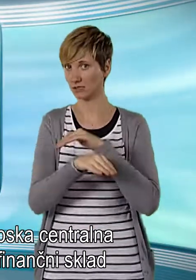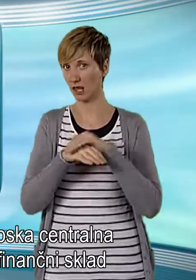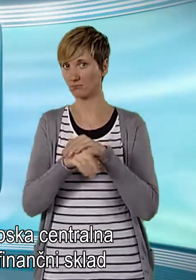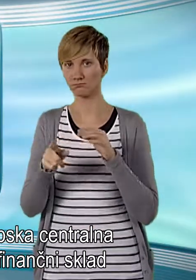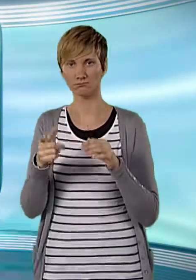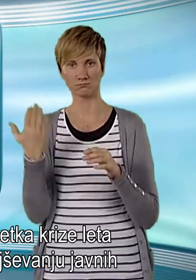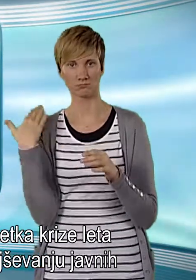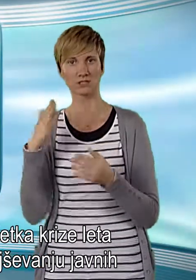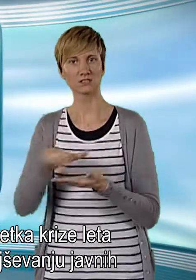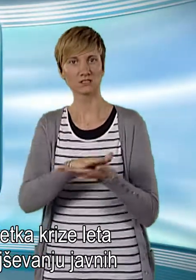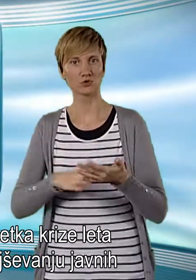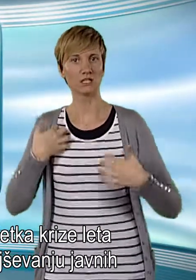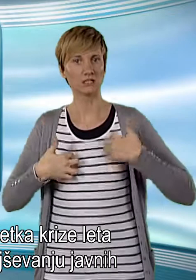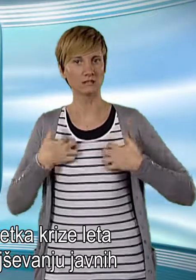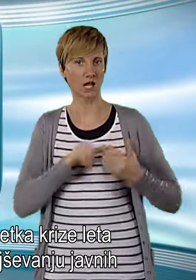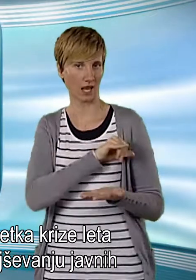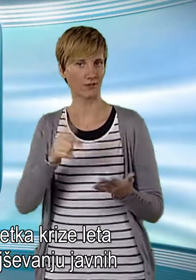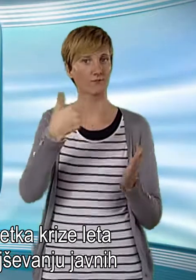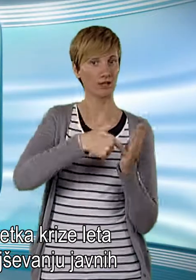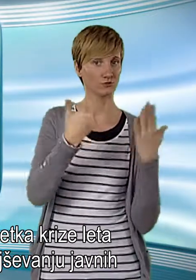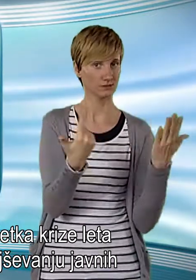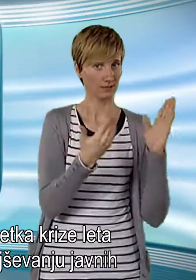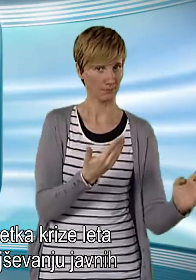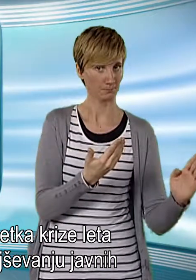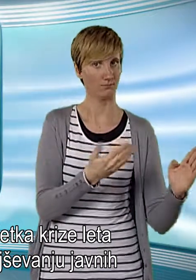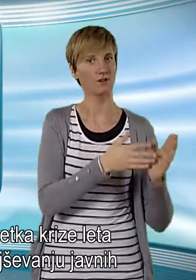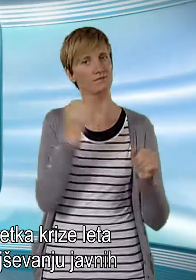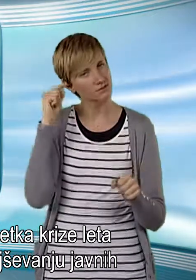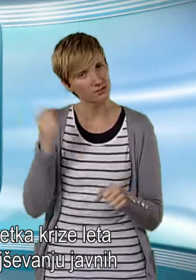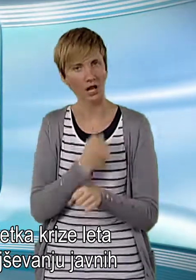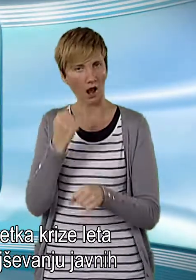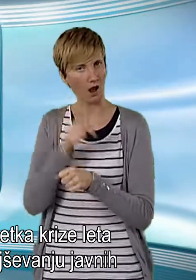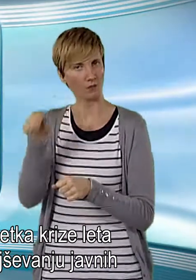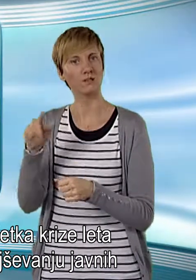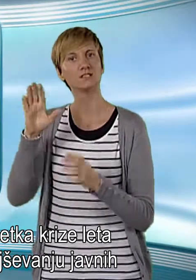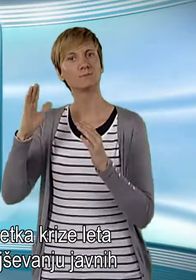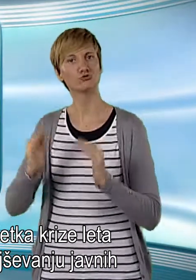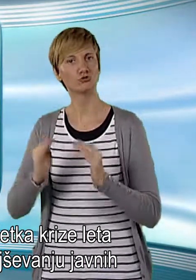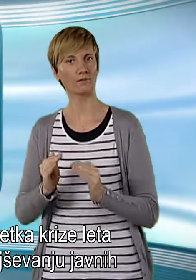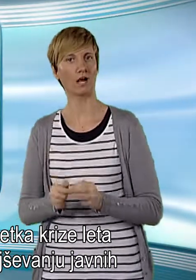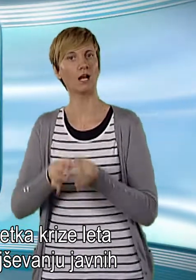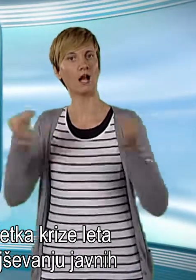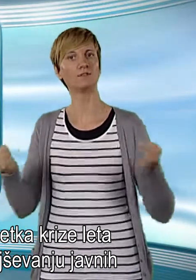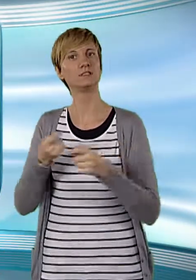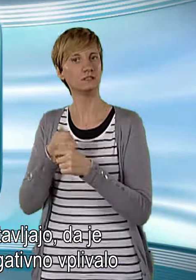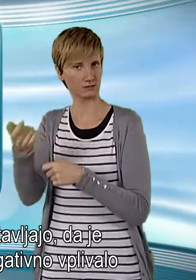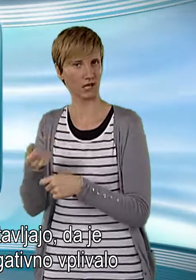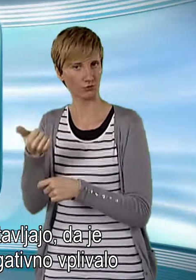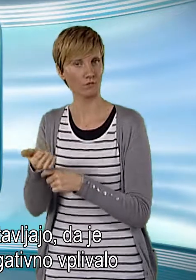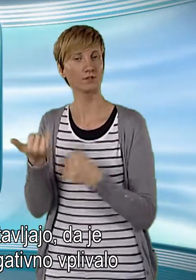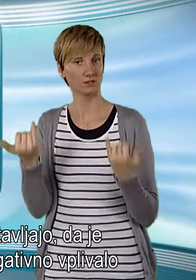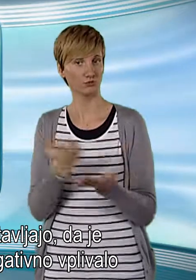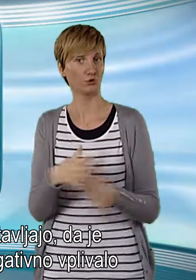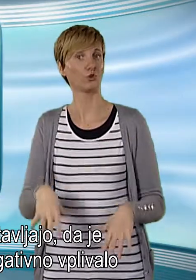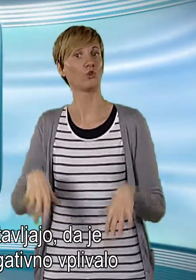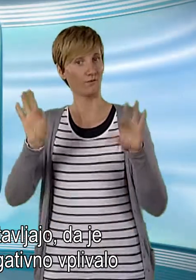vse od začetka krize leta 2007, ustrajale pri izmanjševanju javnih izdatkov. Zdaj že ugotavljajo, da je vrčevanje